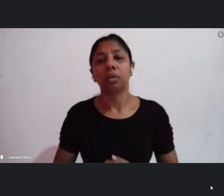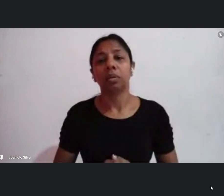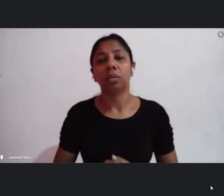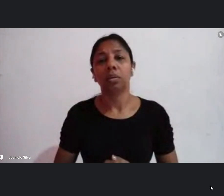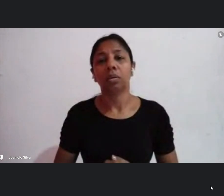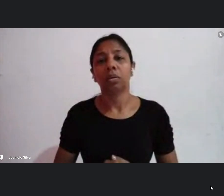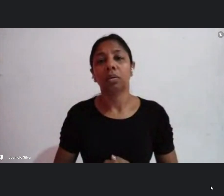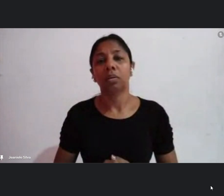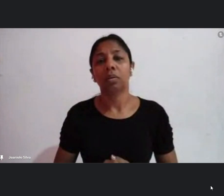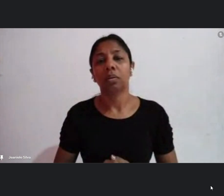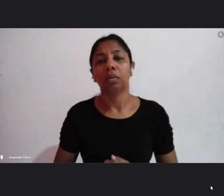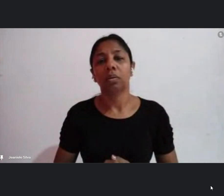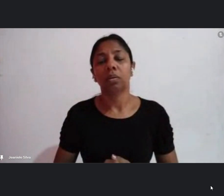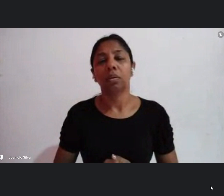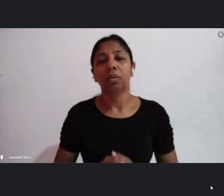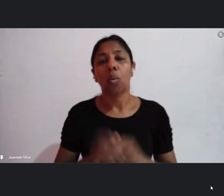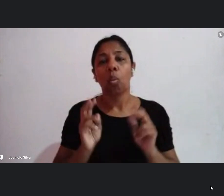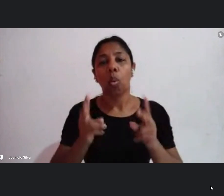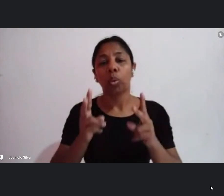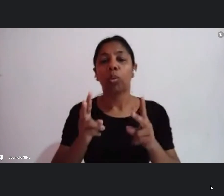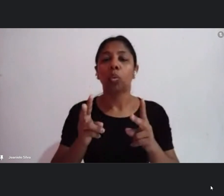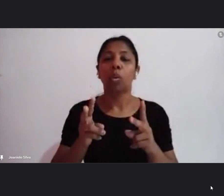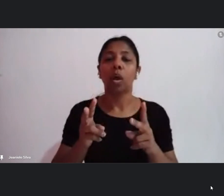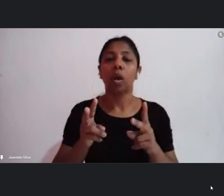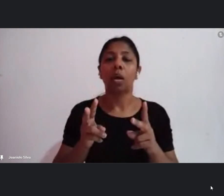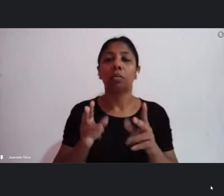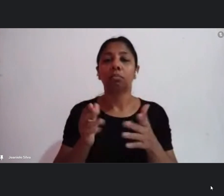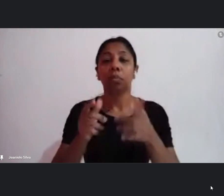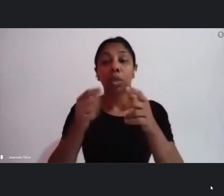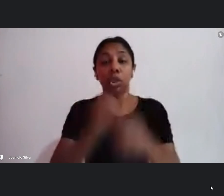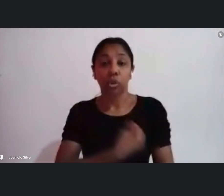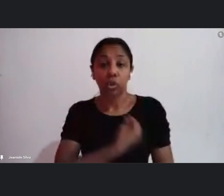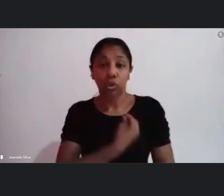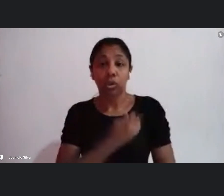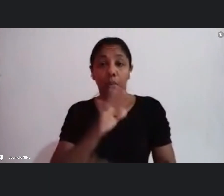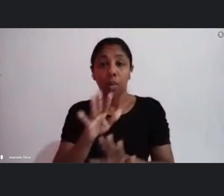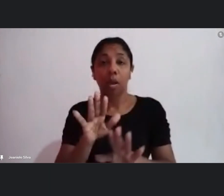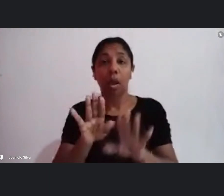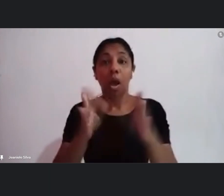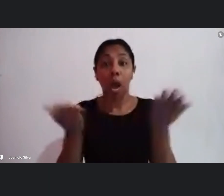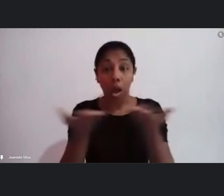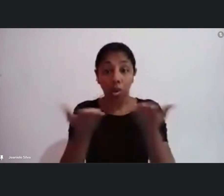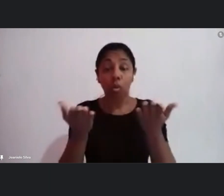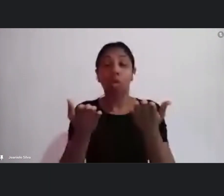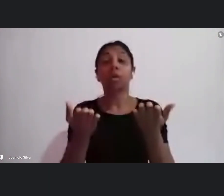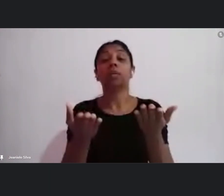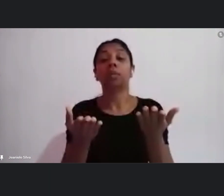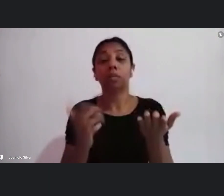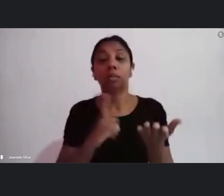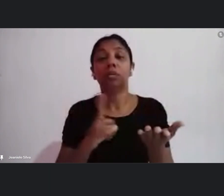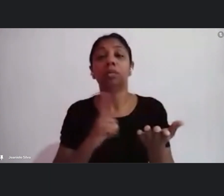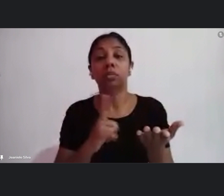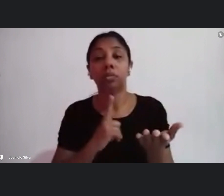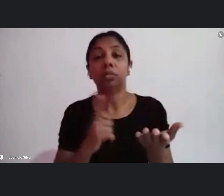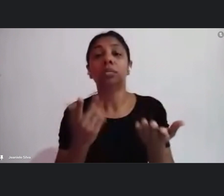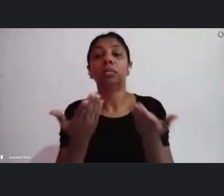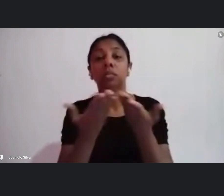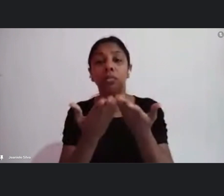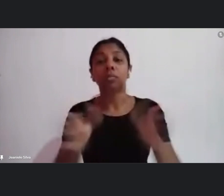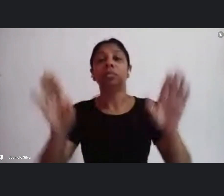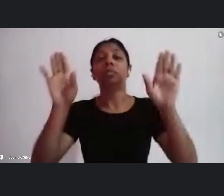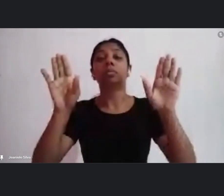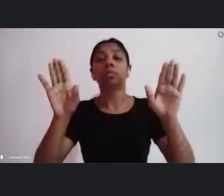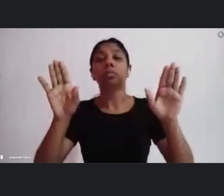ativo existente mas não em funcionamento agora as ações já teriam que ter ações de de